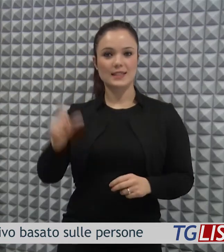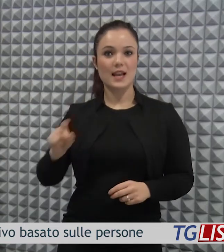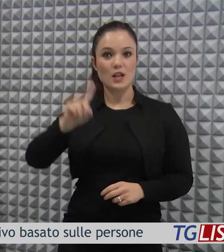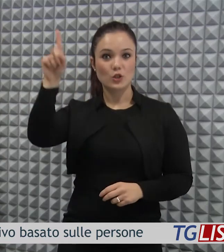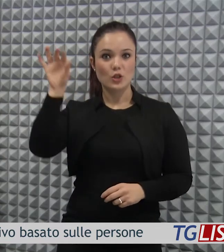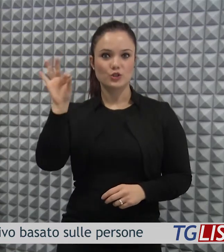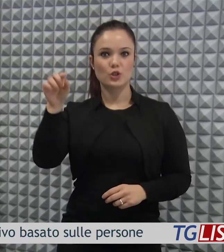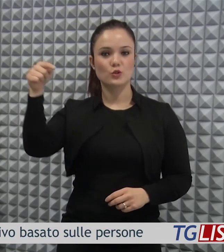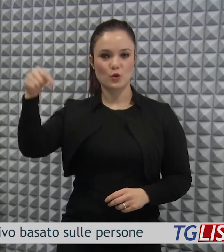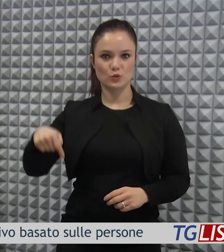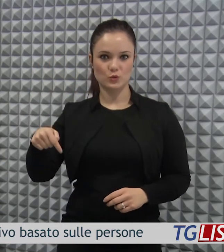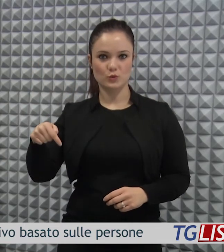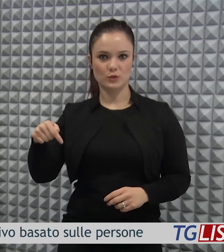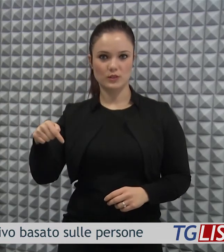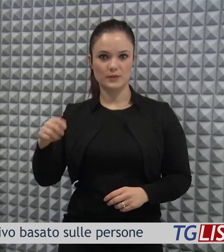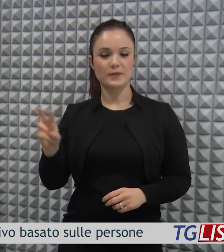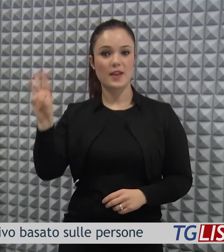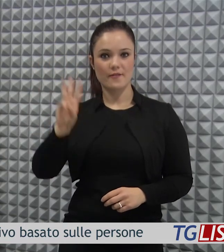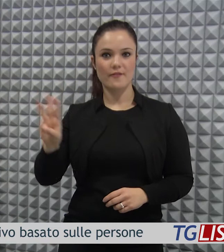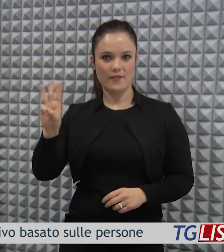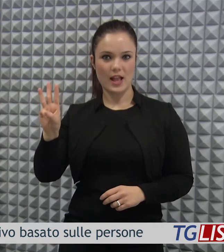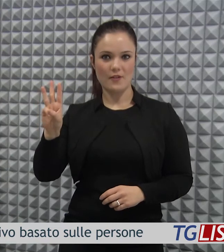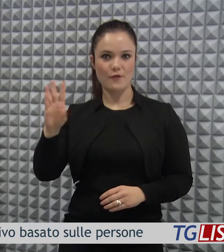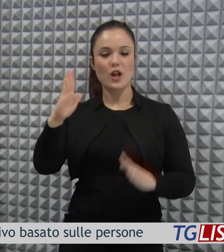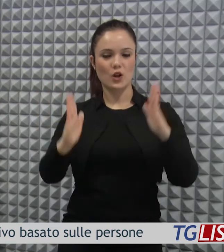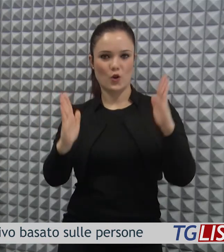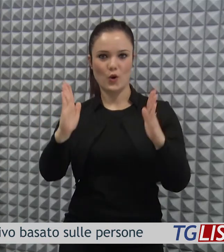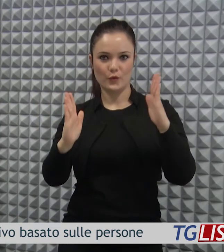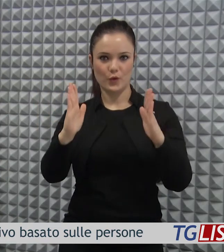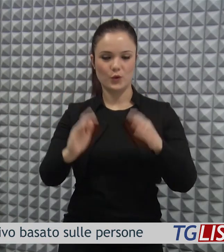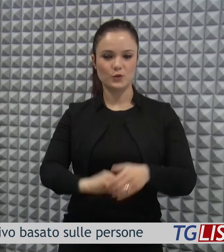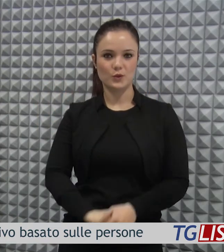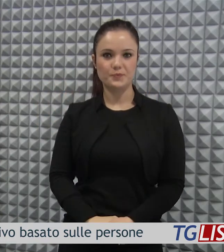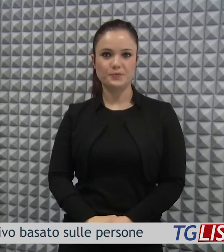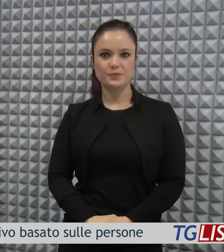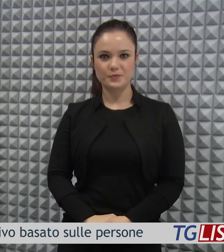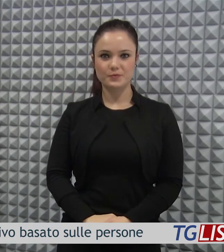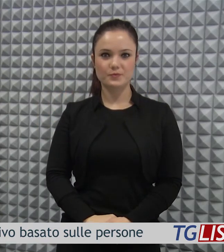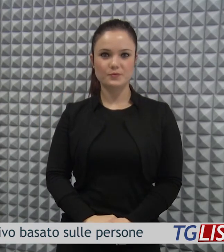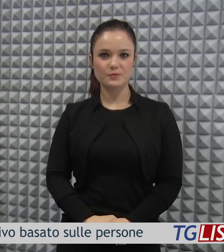Nord-Centro e Sud, sistemi di welfare a confronto.